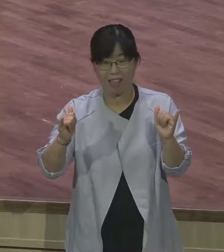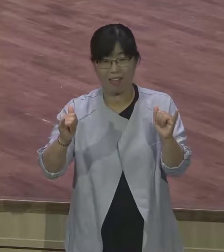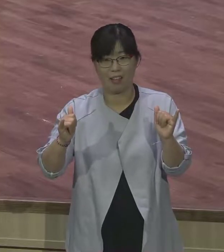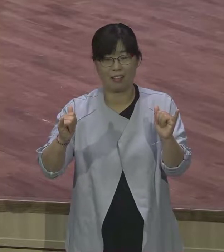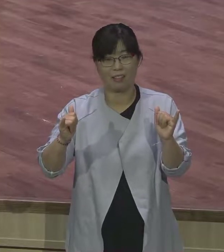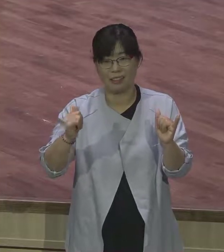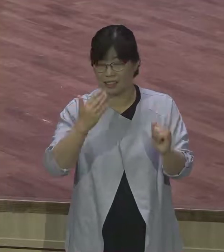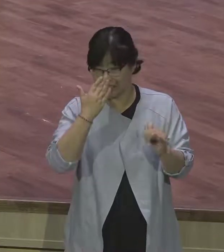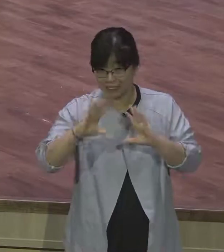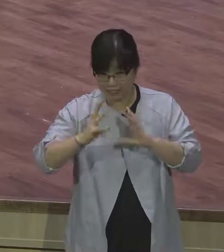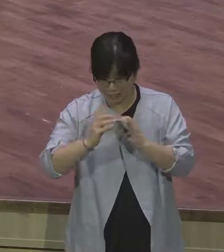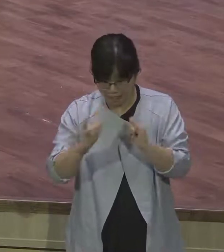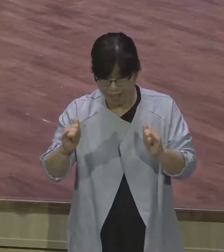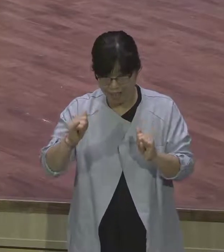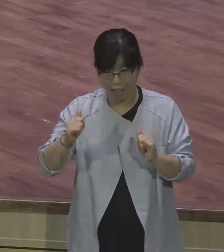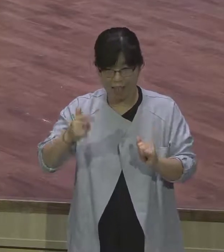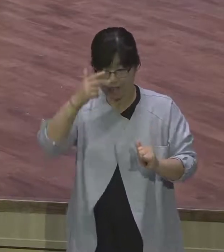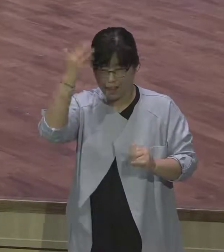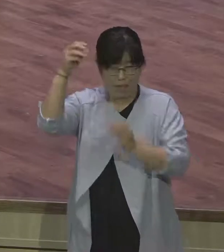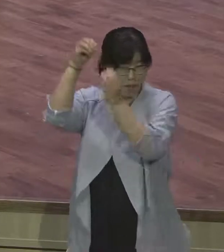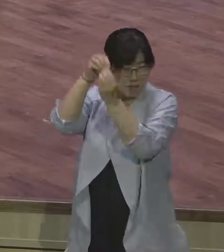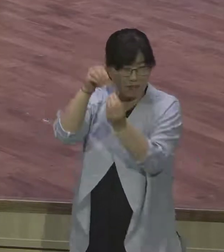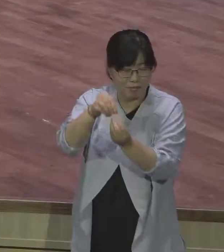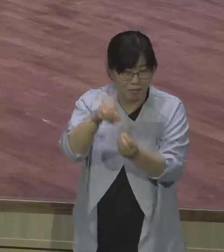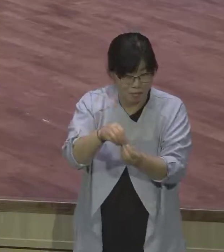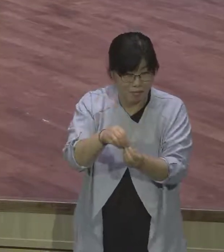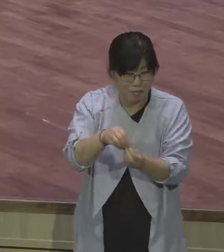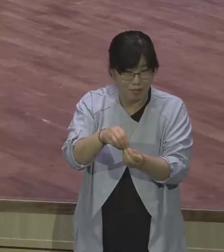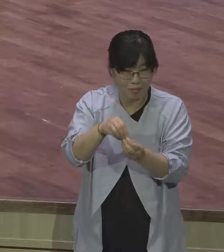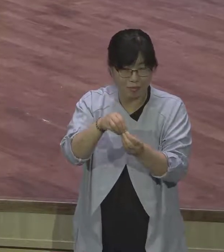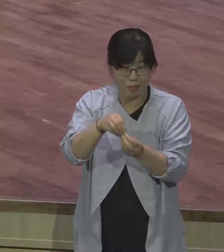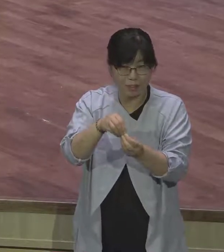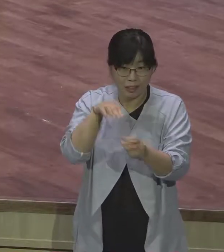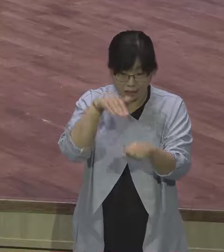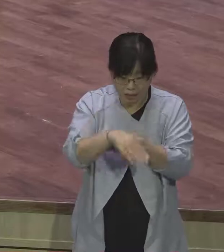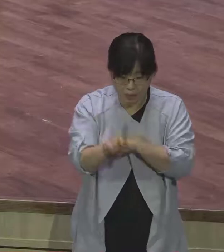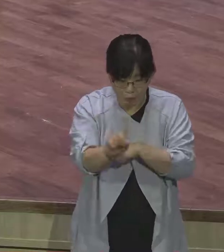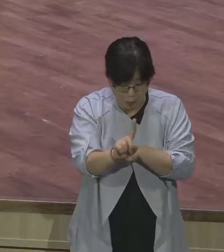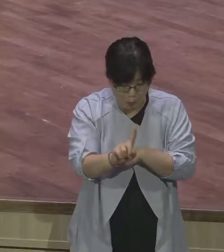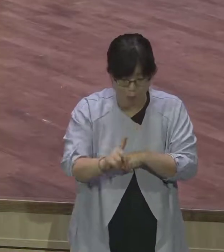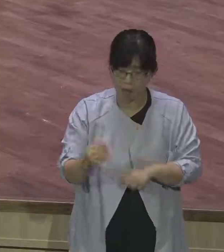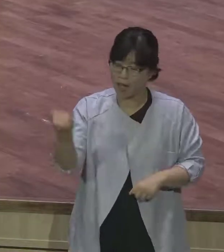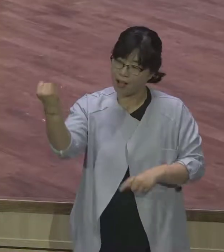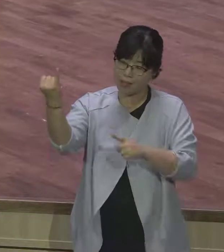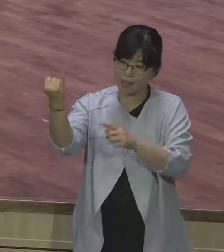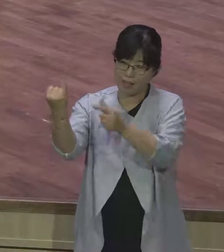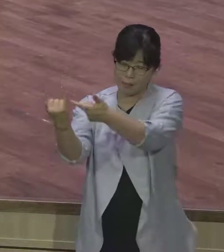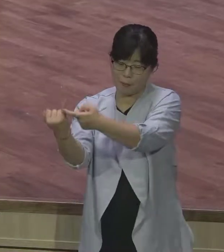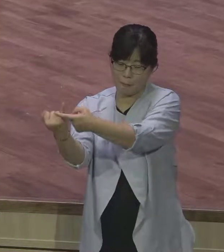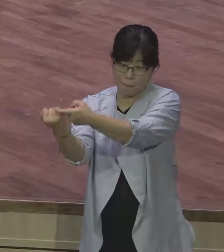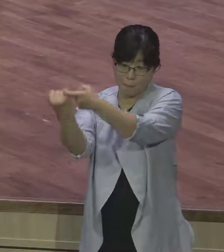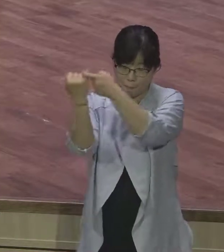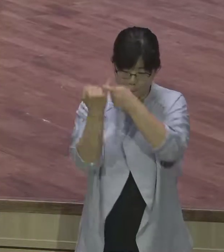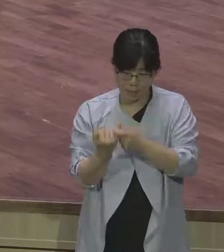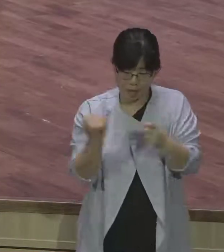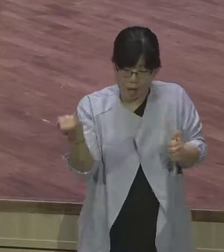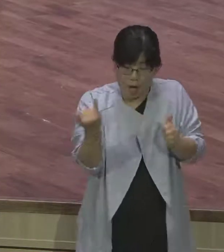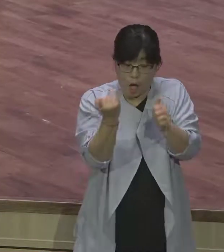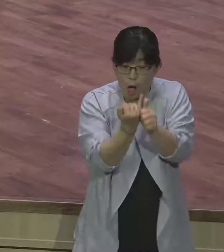신부 부모님에게 결혼 지참금을 줘야 돼요. 왜냐하면 그때는 인구가 많지 않기 때문에 노동력이